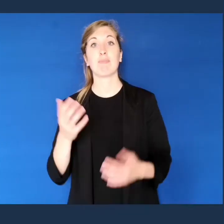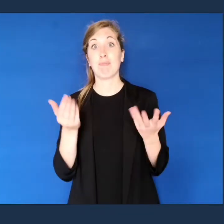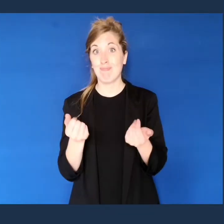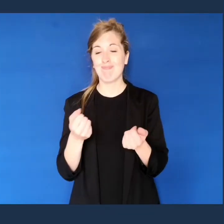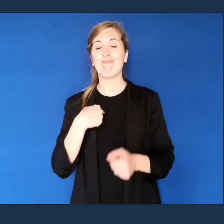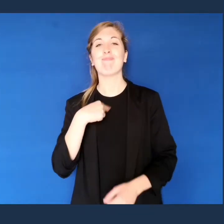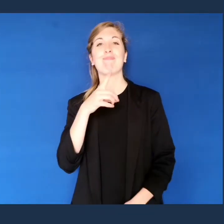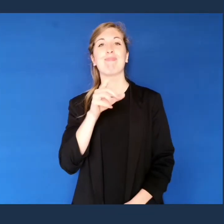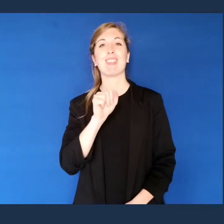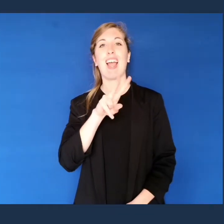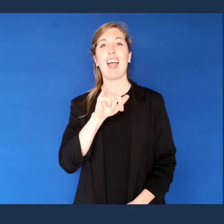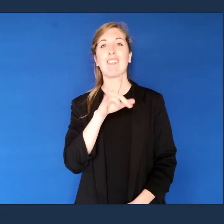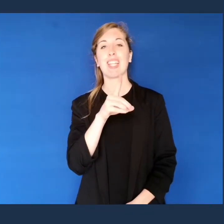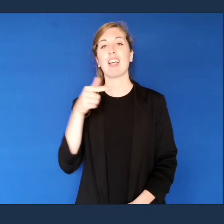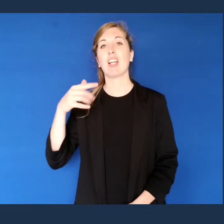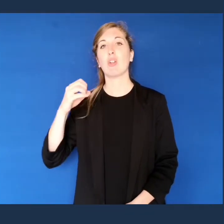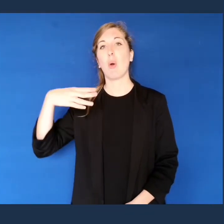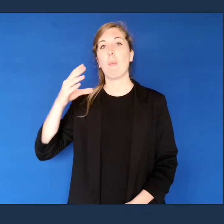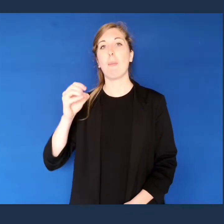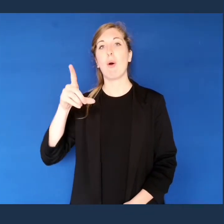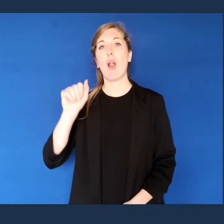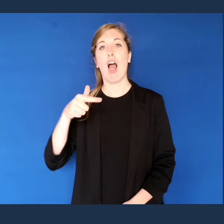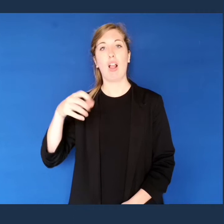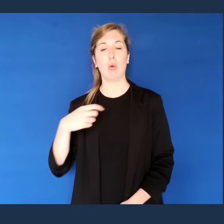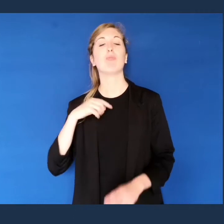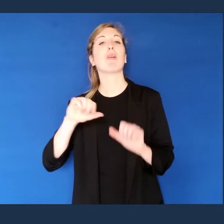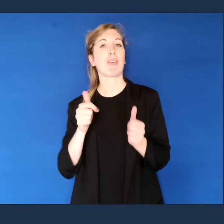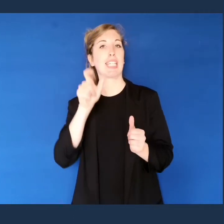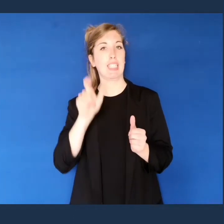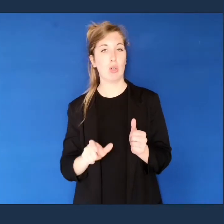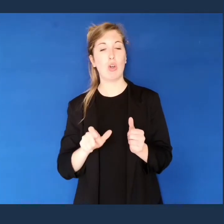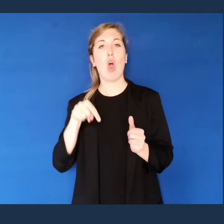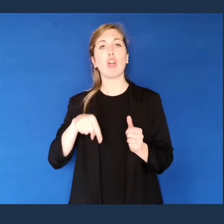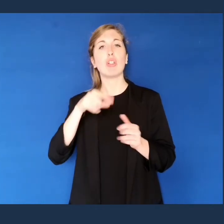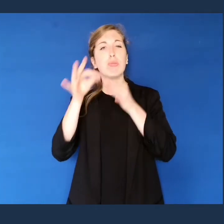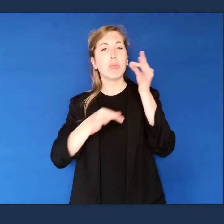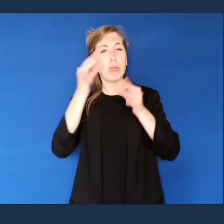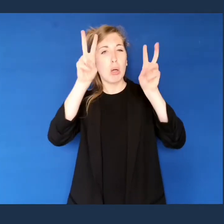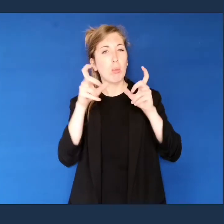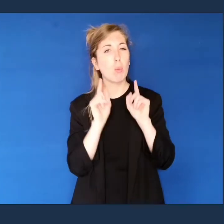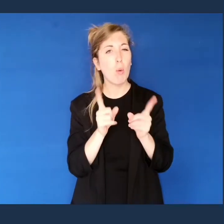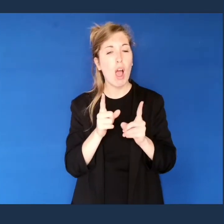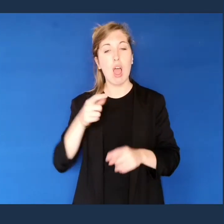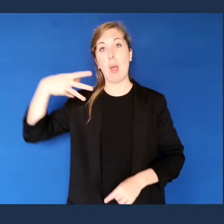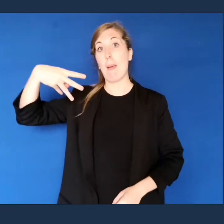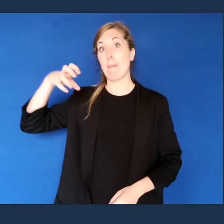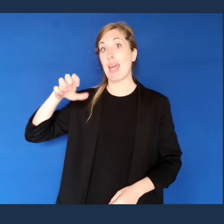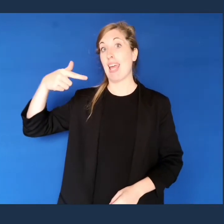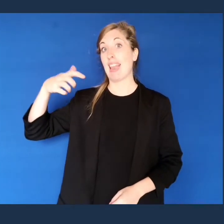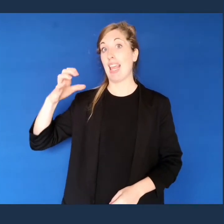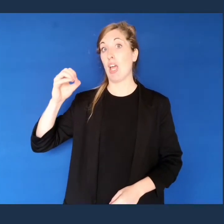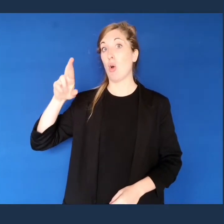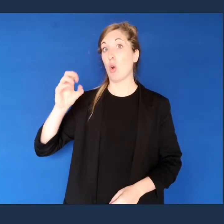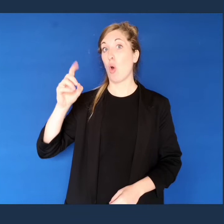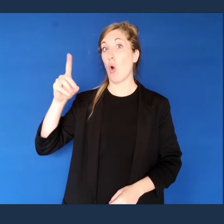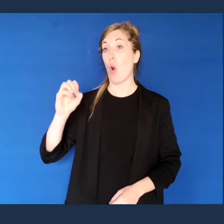Ciao, mi chiamo David Tombolato e sono un fisico. Oggi vi parlerò di meteorologia. È una parola di